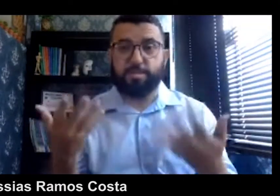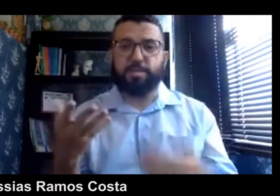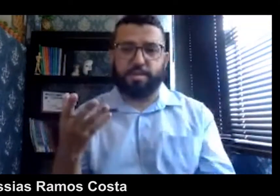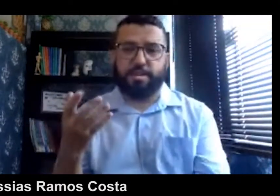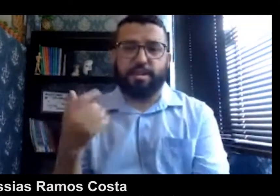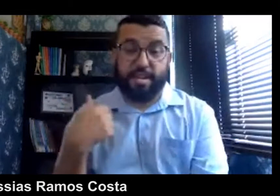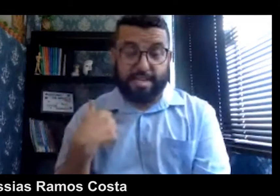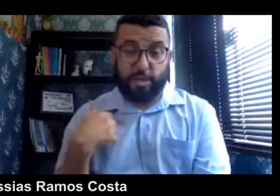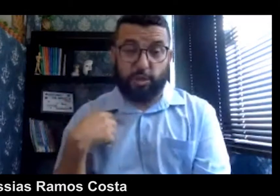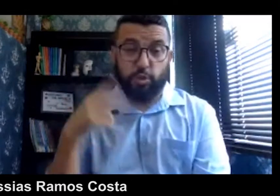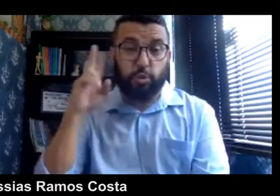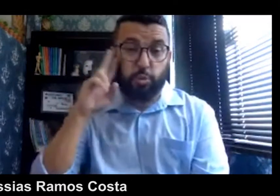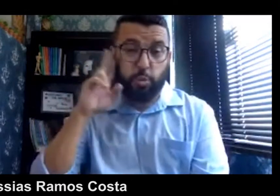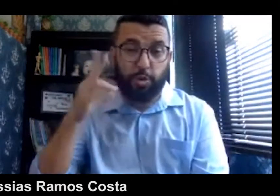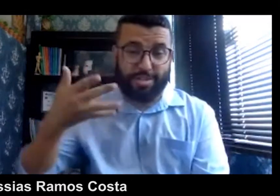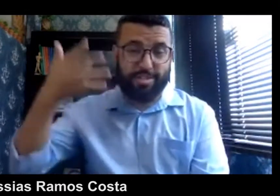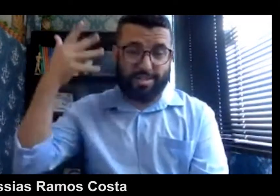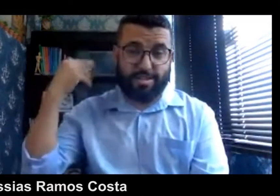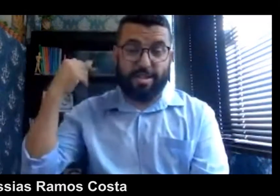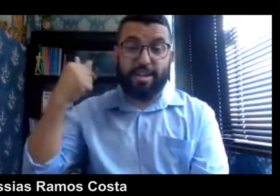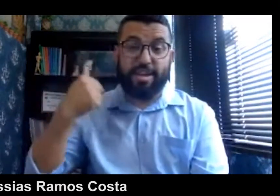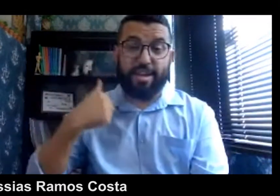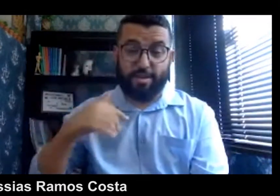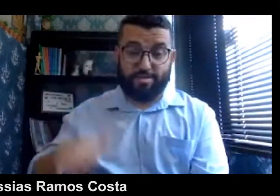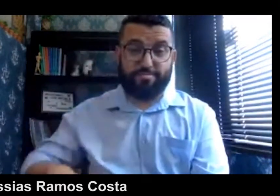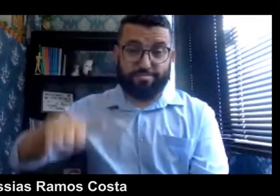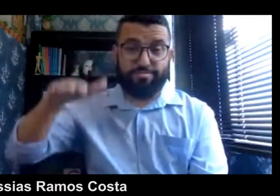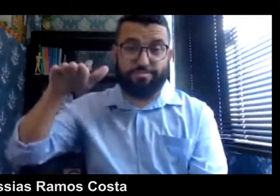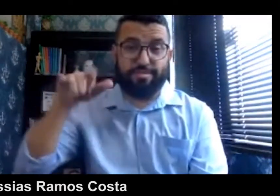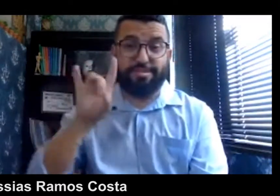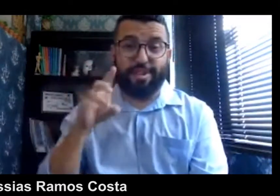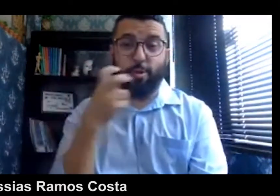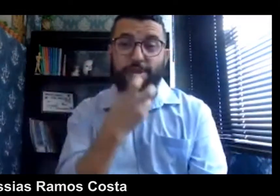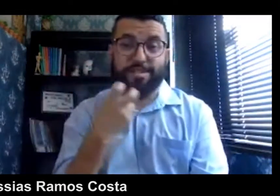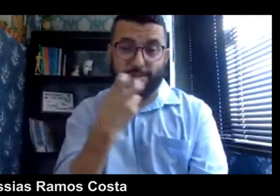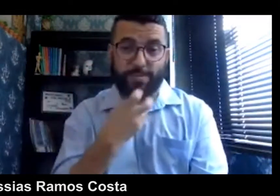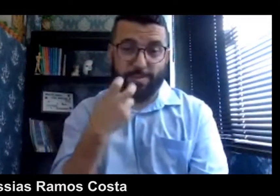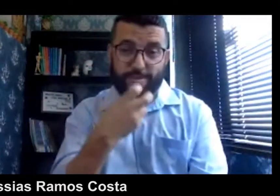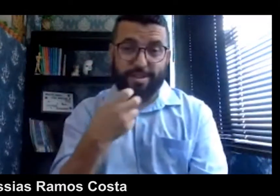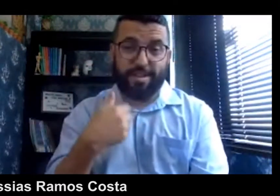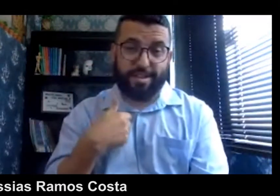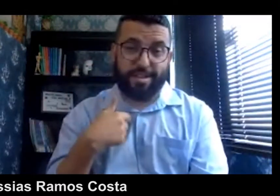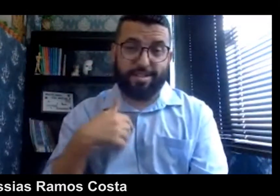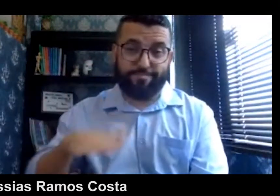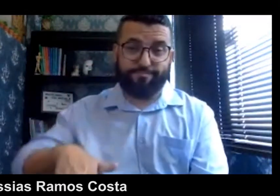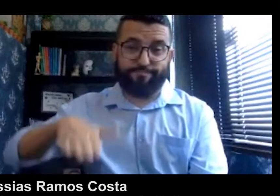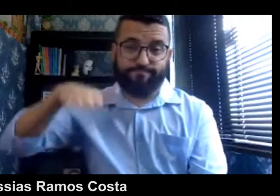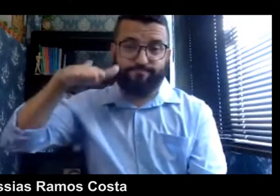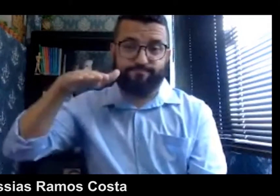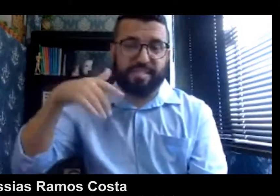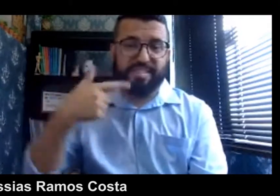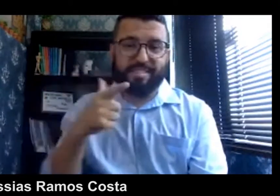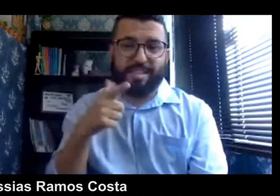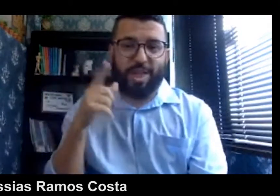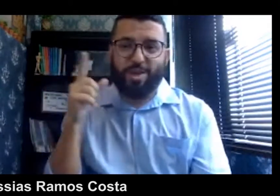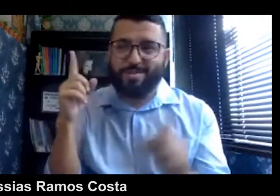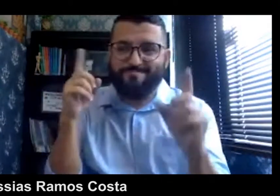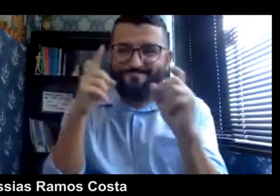Então, eu cresci só falando, aprendi a me incentivar a falar, a ser oralizado,